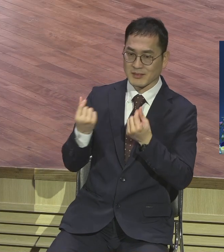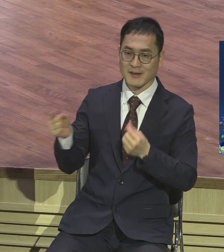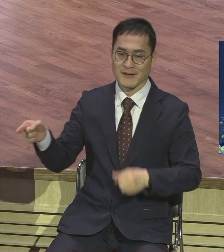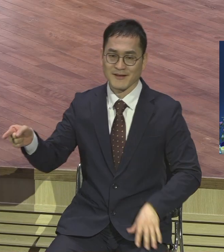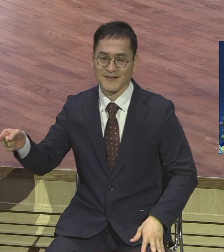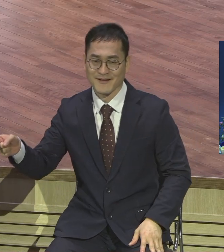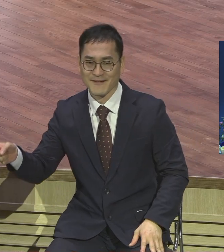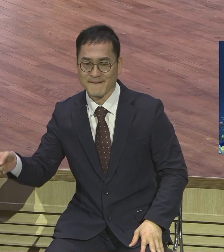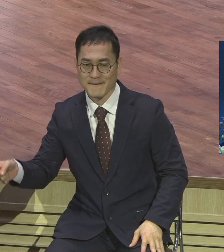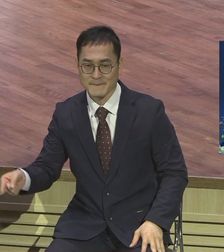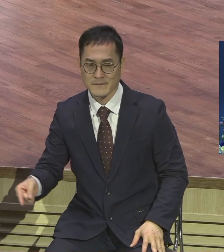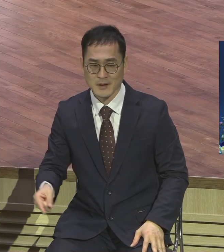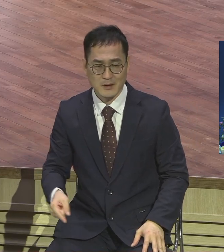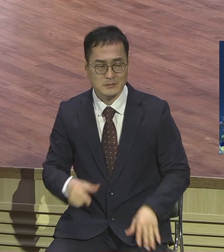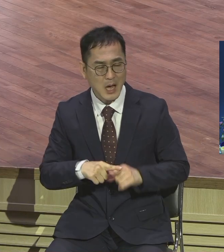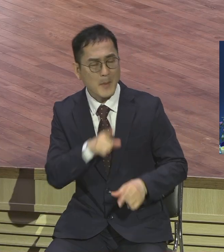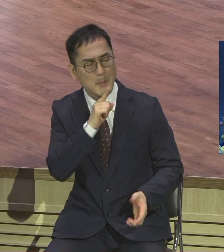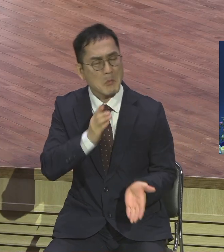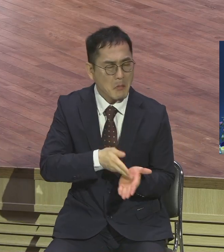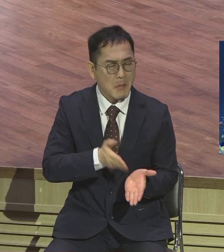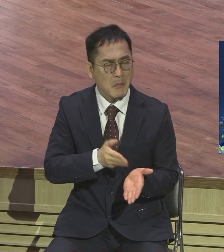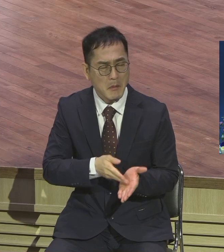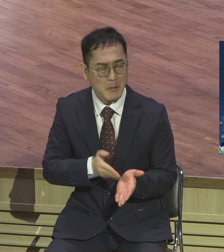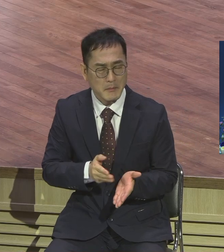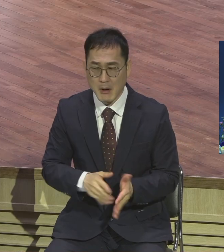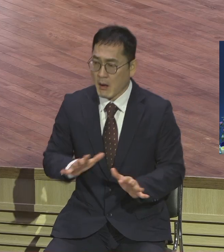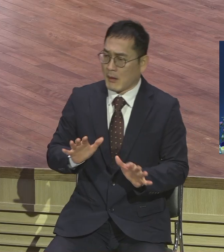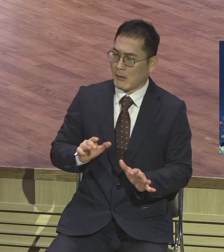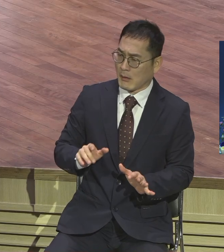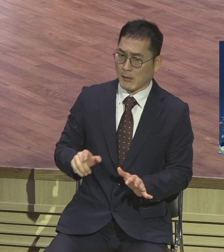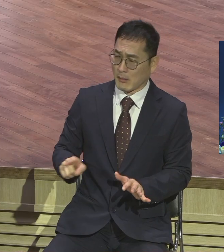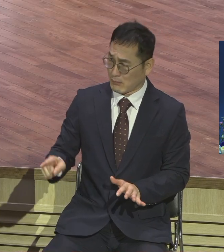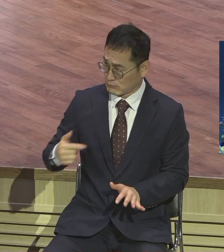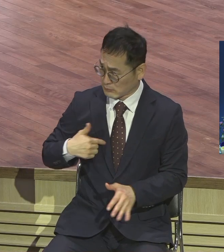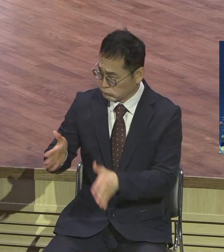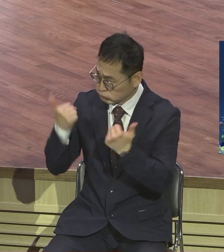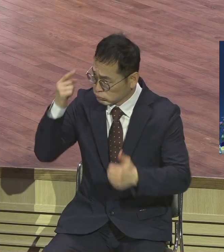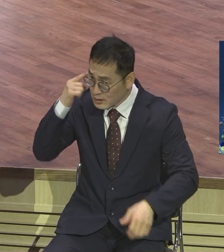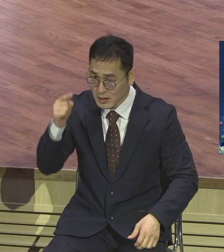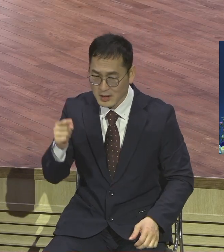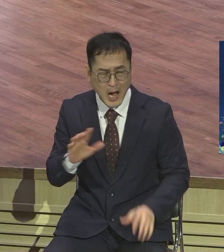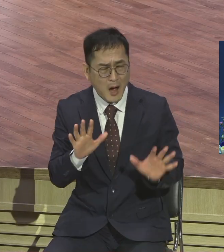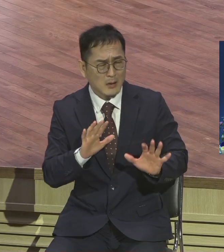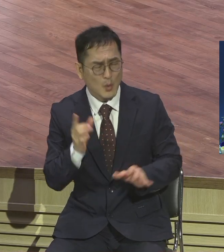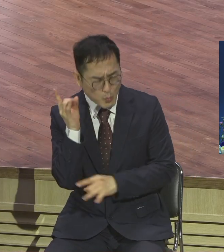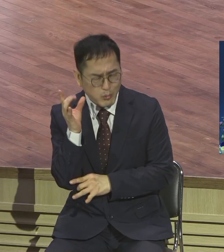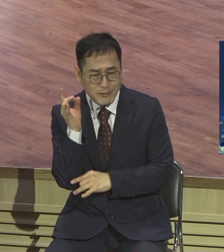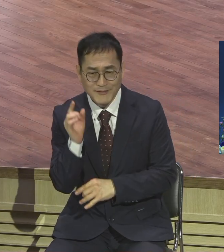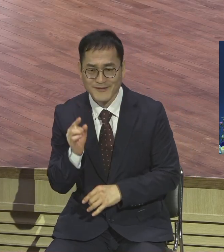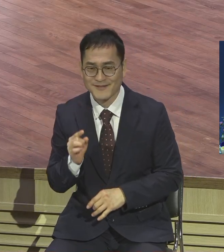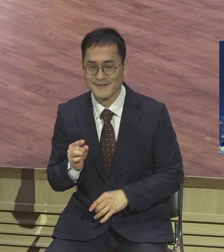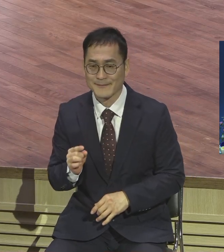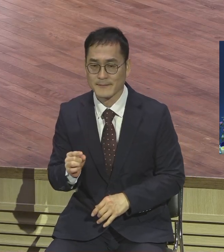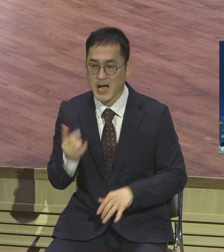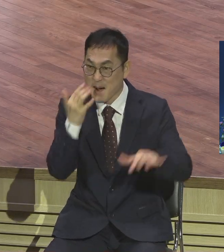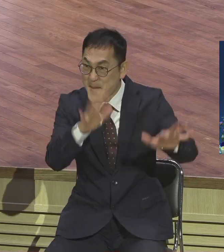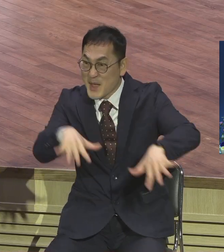싸움하는 것 같이 말을 합니다 말을 막 막 하는데 전부 왜냐 부산에 파도가 새고 바락가다 보니까